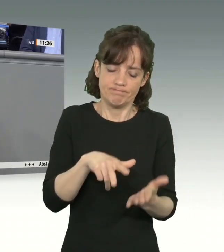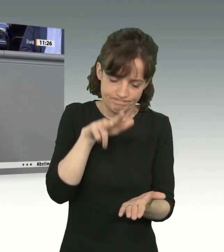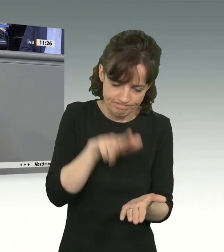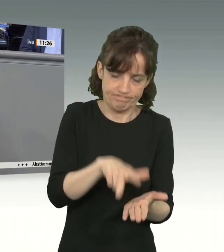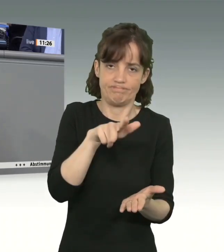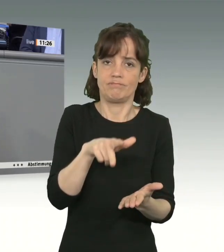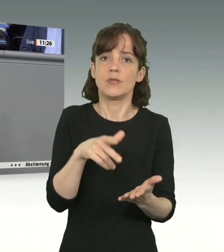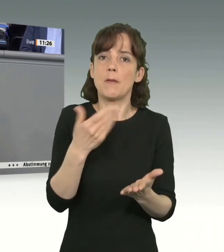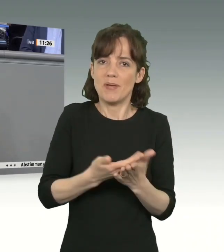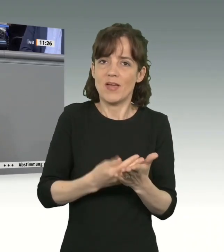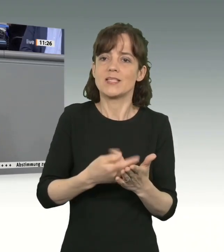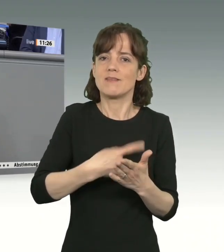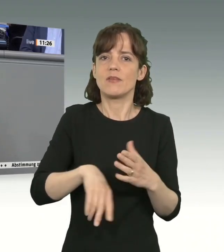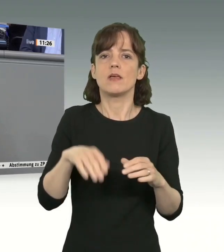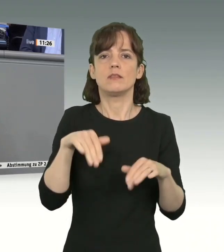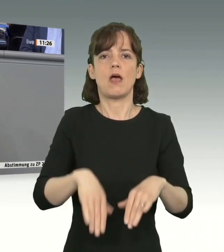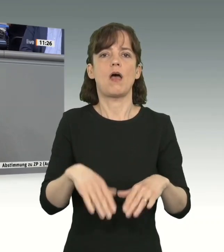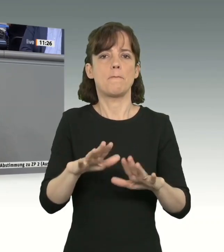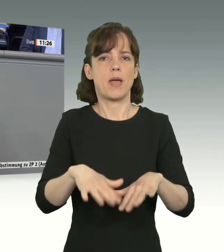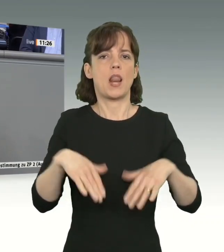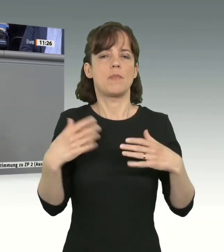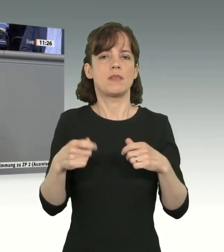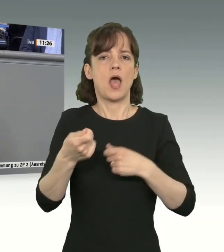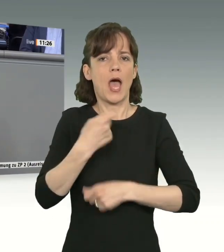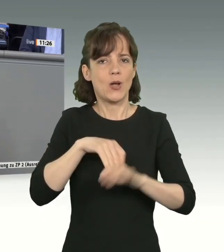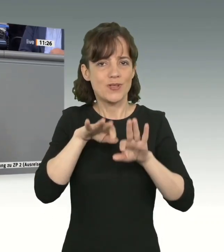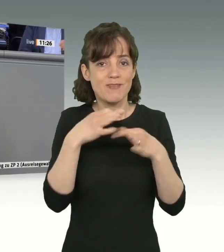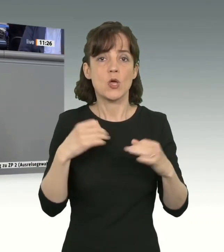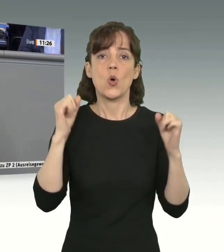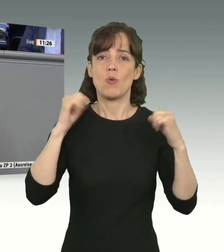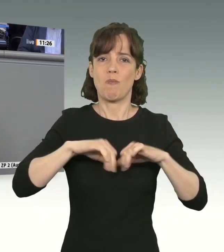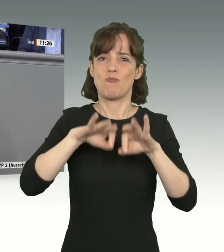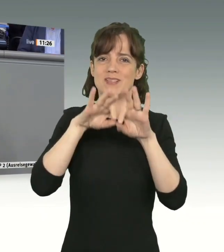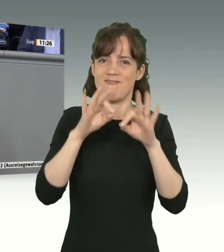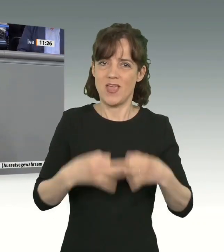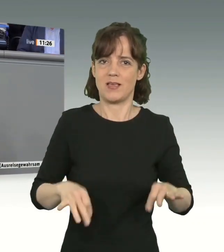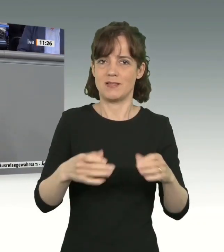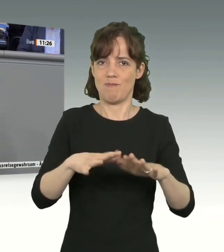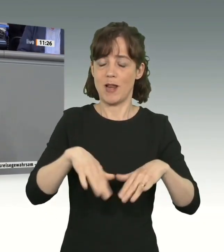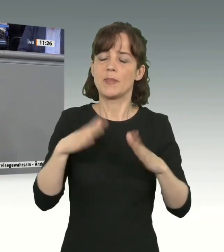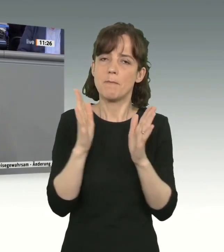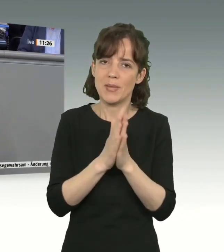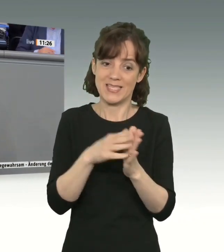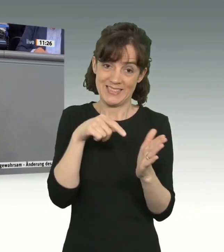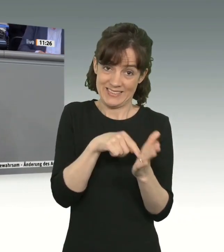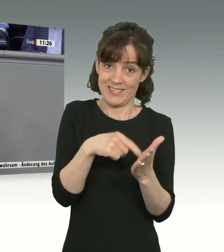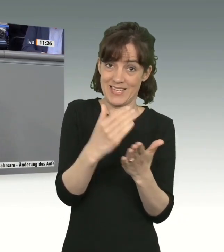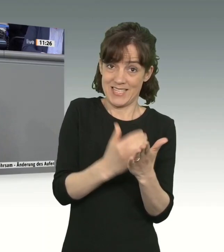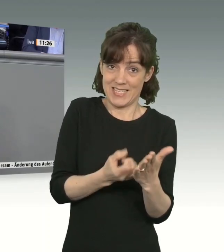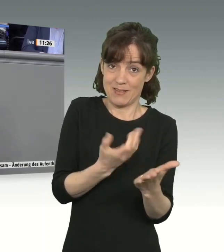Stellen wir unter Beweis, dass wir ein handlungsfähiges, ein kompromissfähiges Parlament sind. Und ich bitte Sie daher, diesem Gesetzentwurf